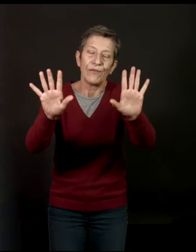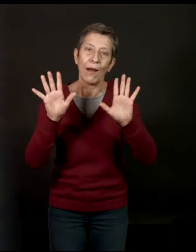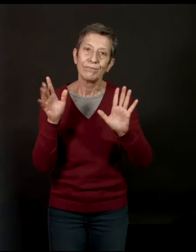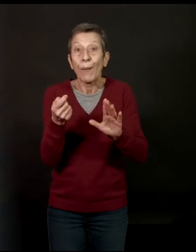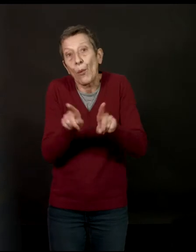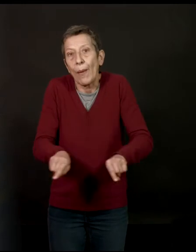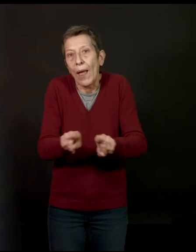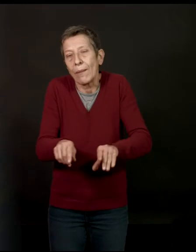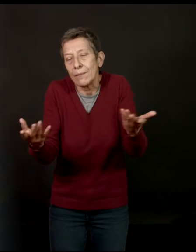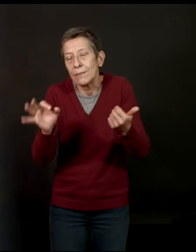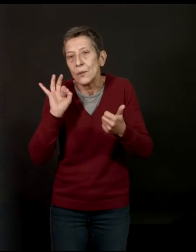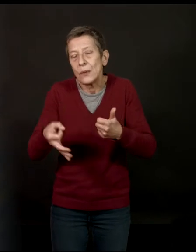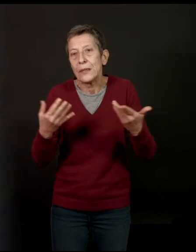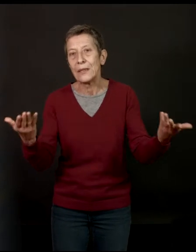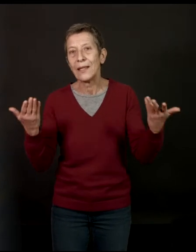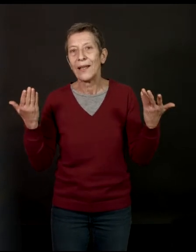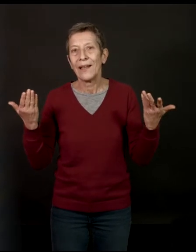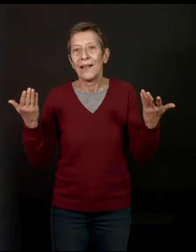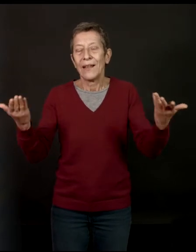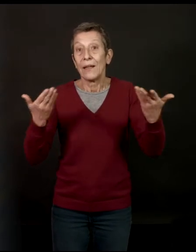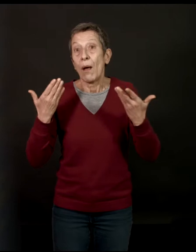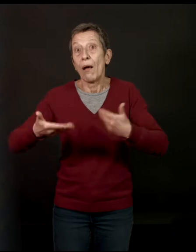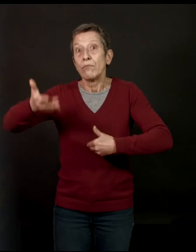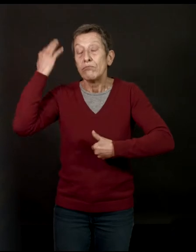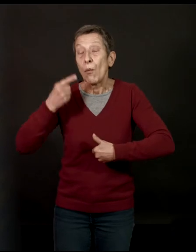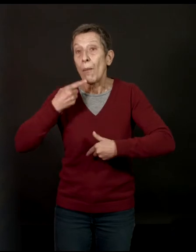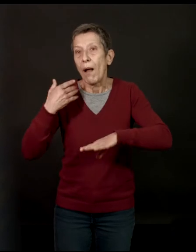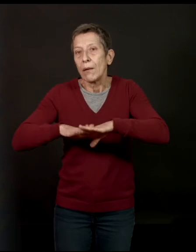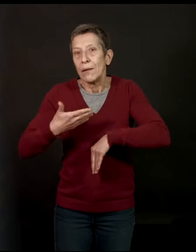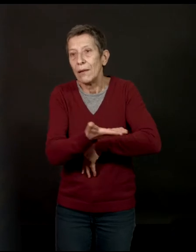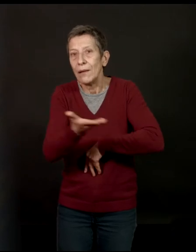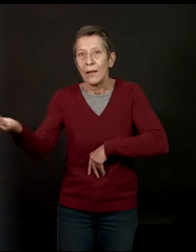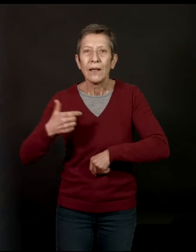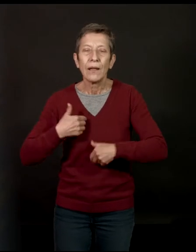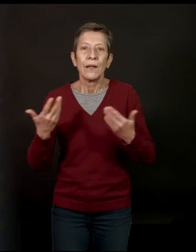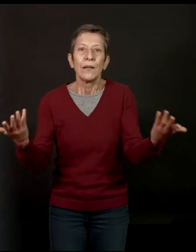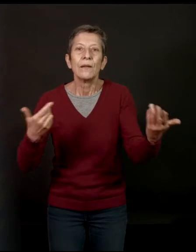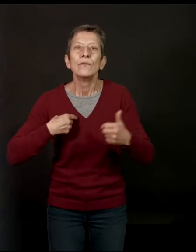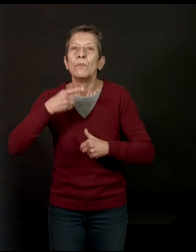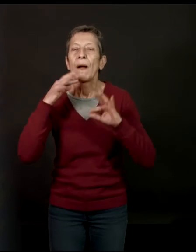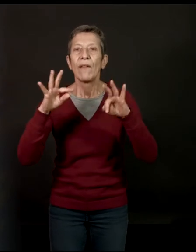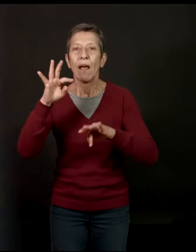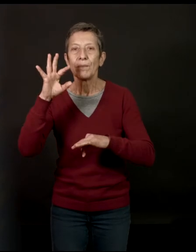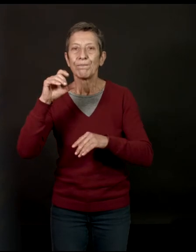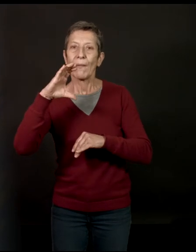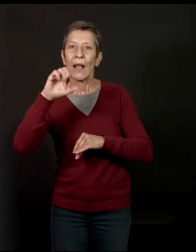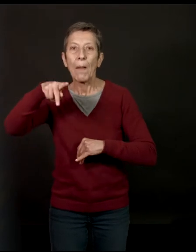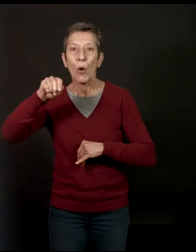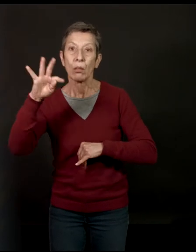mêmes, mais un peu toujours les mêmes, dont on a longtemps parlé. Je vous ai parlé de Truman Capote, qui est évidemment